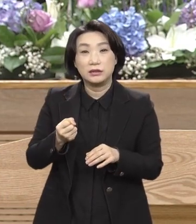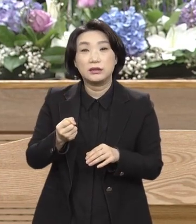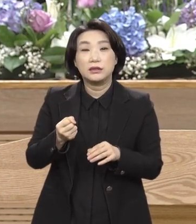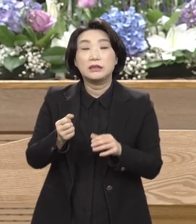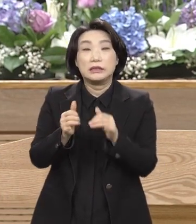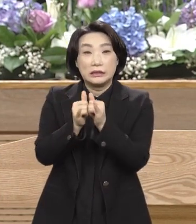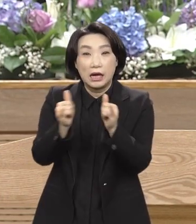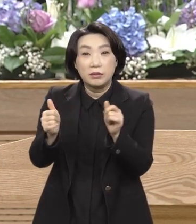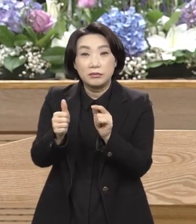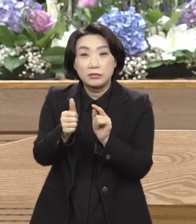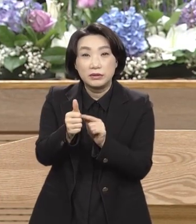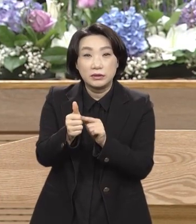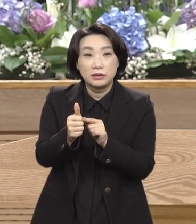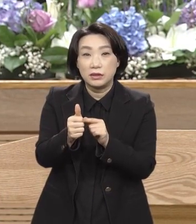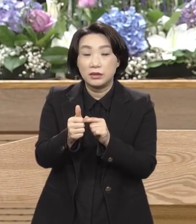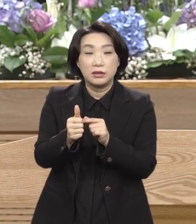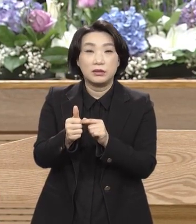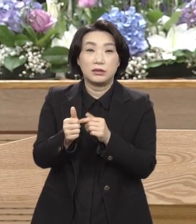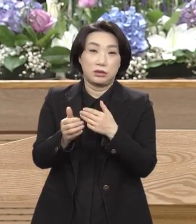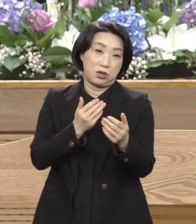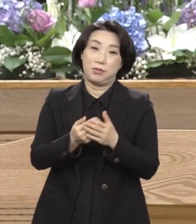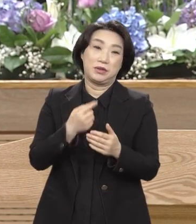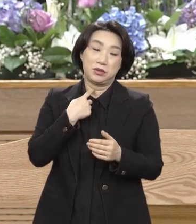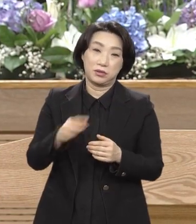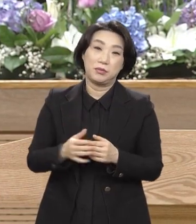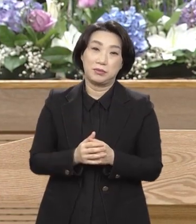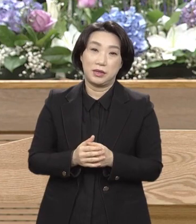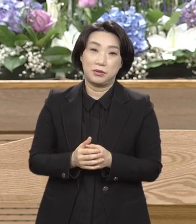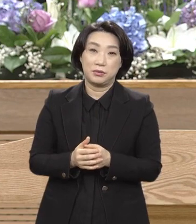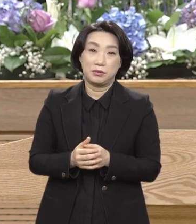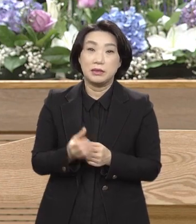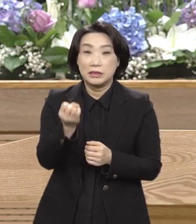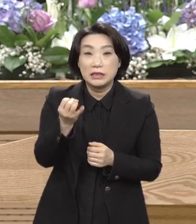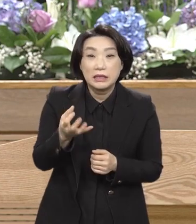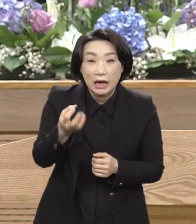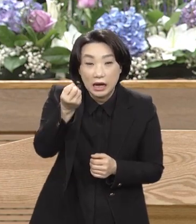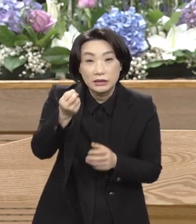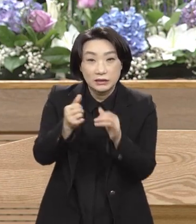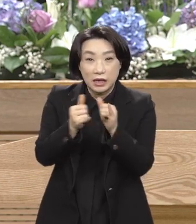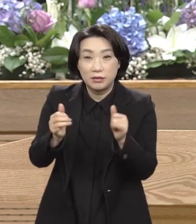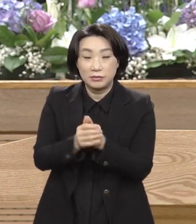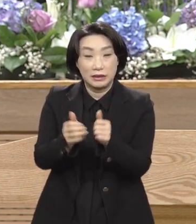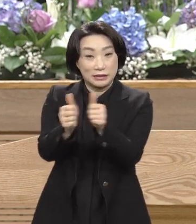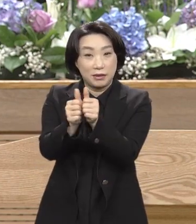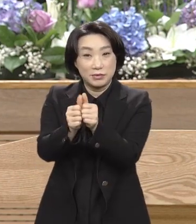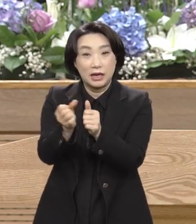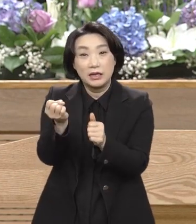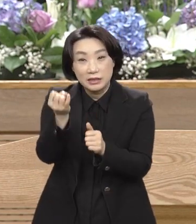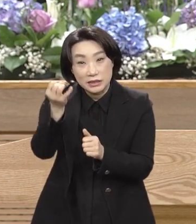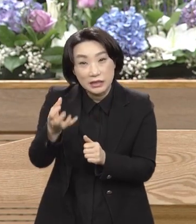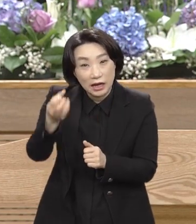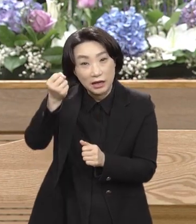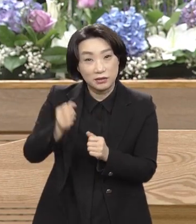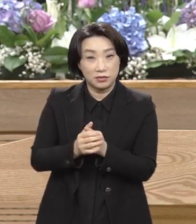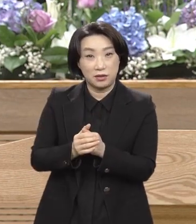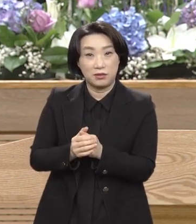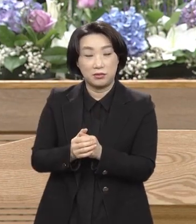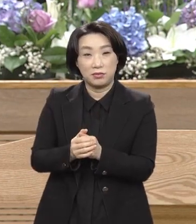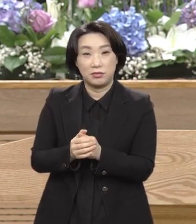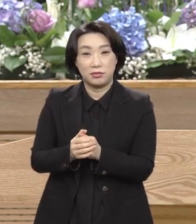종자가 있는 시가 있는 사람이다. 그래서 남자는 시가 있잖아. 시가